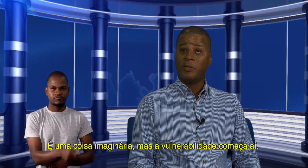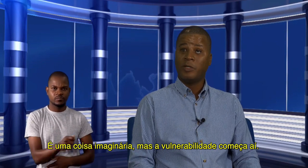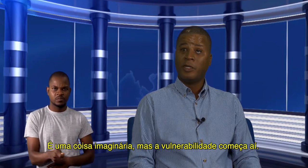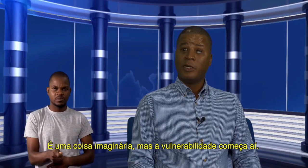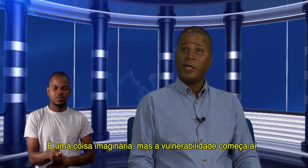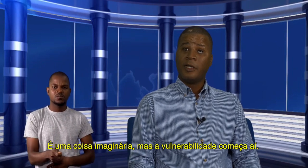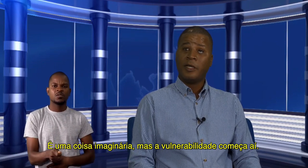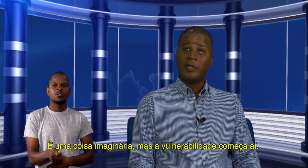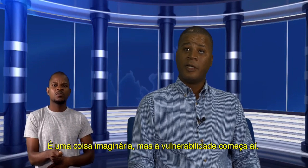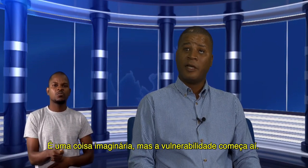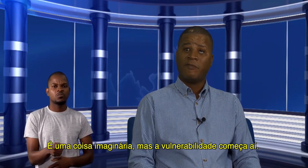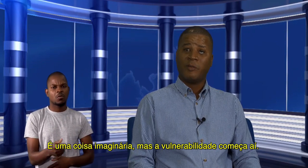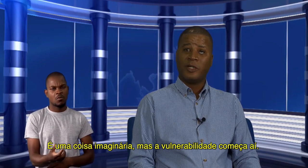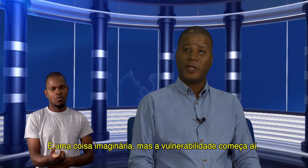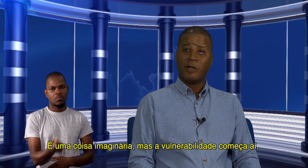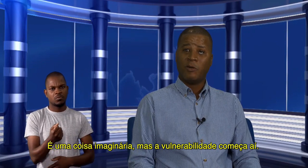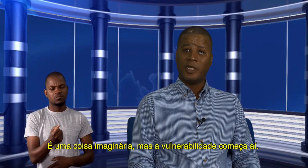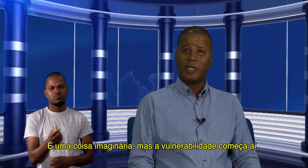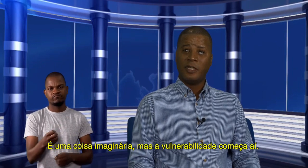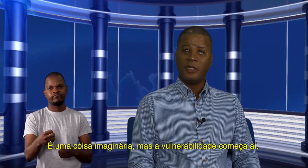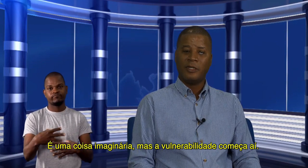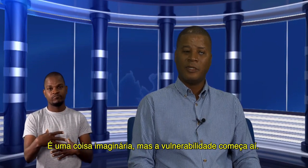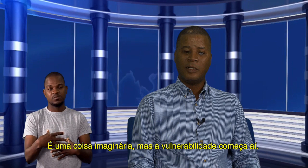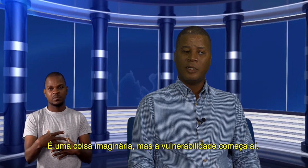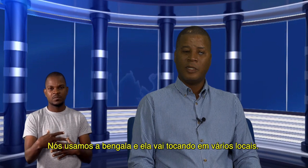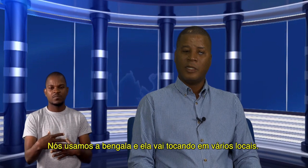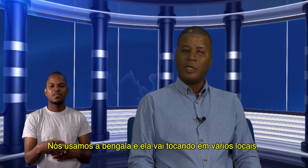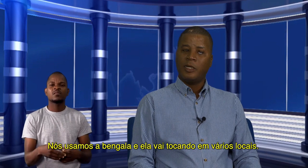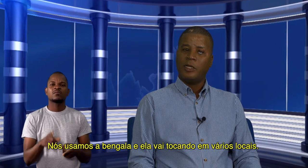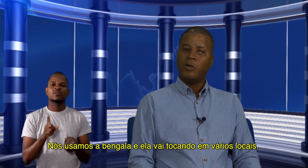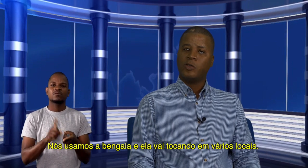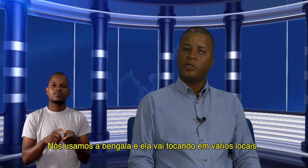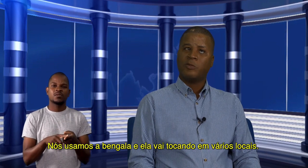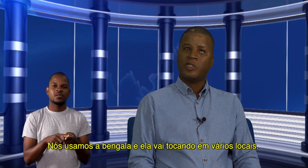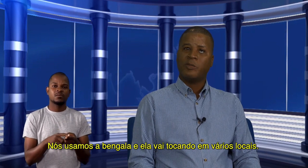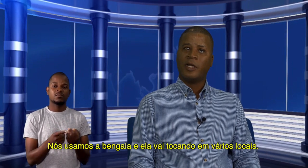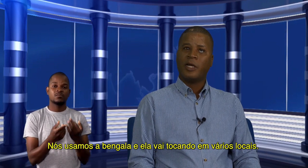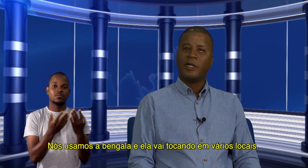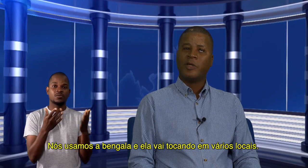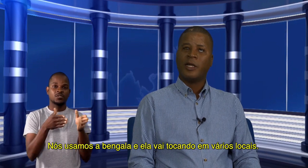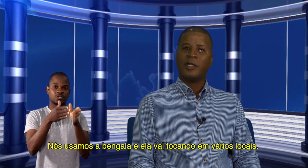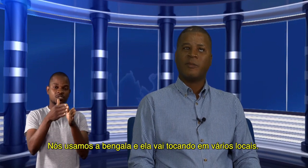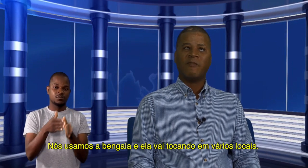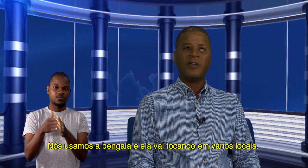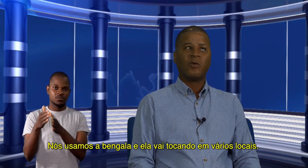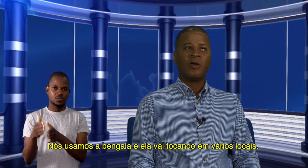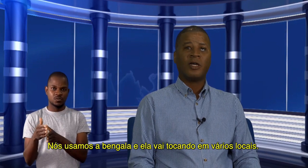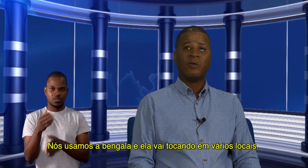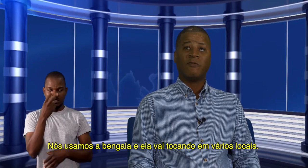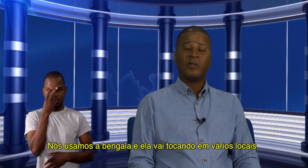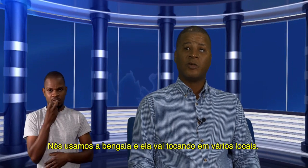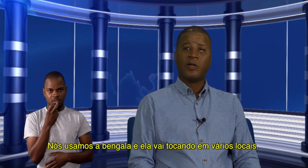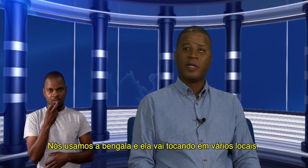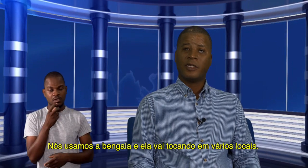é que a pluralidade começa aí. Nós usamos a bingala, a bingala também vai tocando em vários locais.